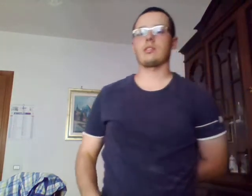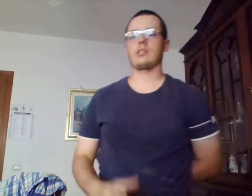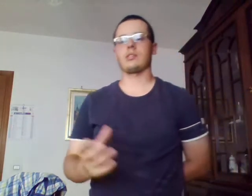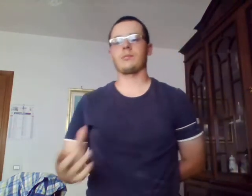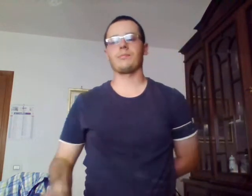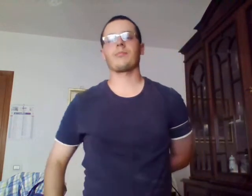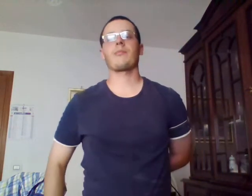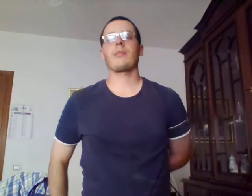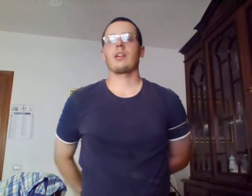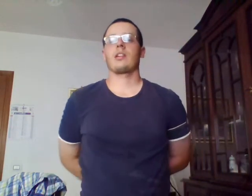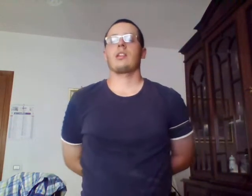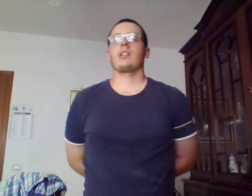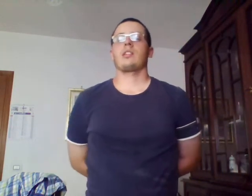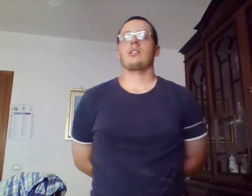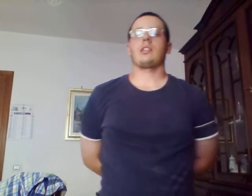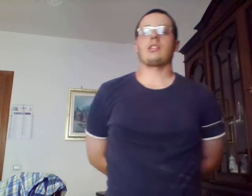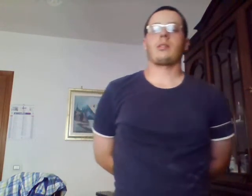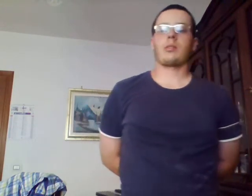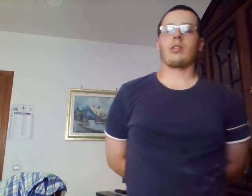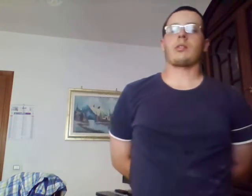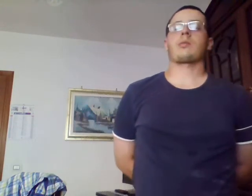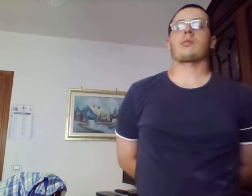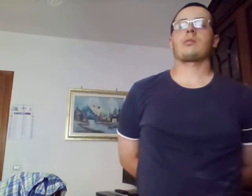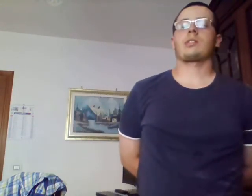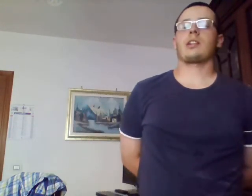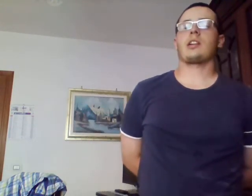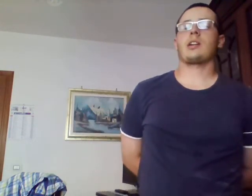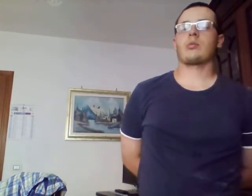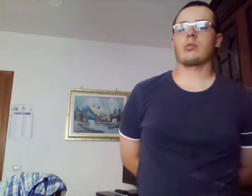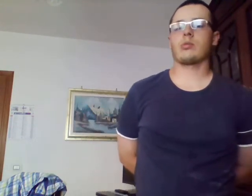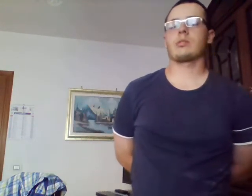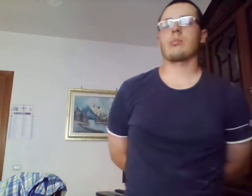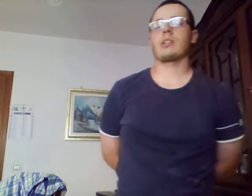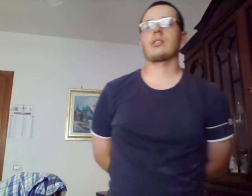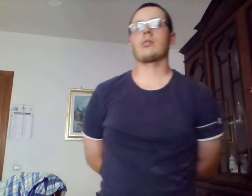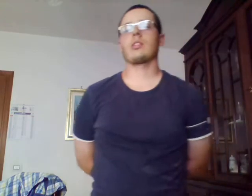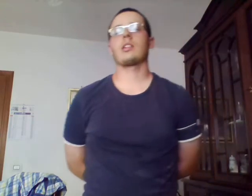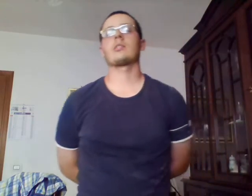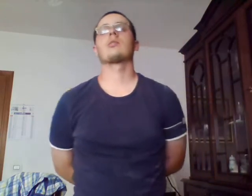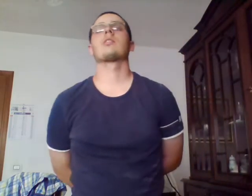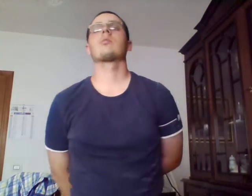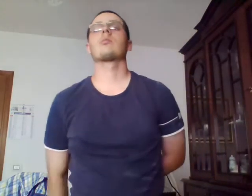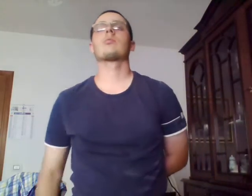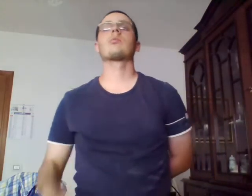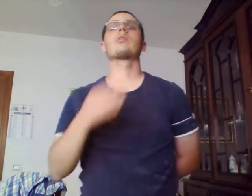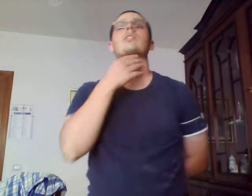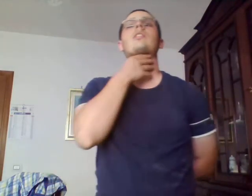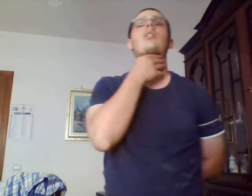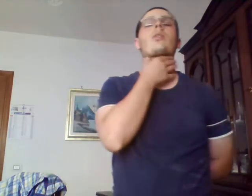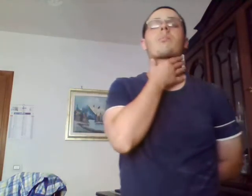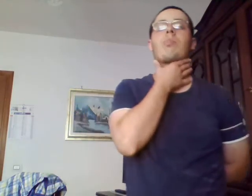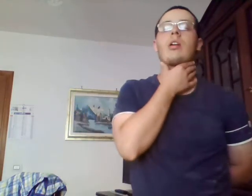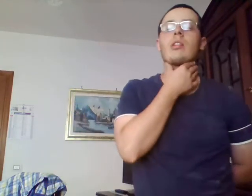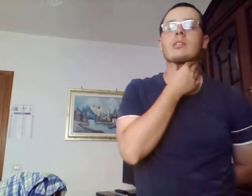discorso con i relatori, particolare con il dottore dello sport,